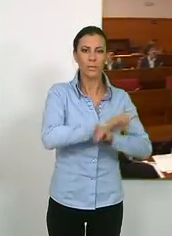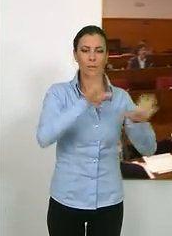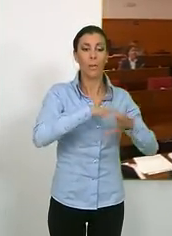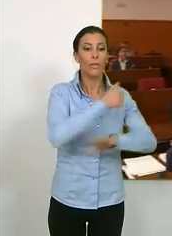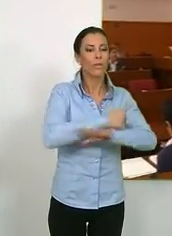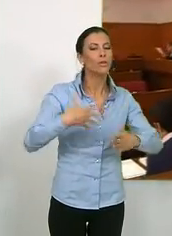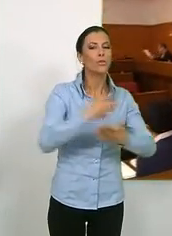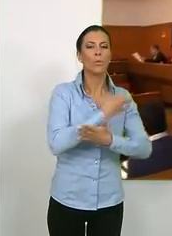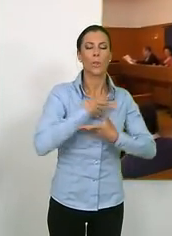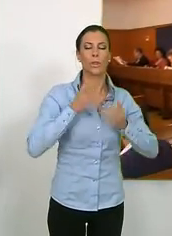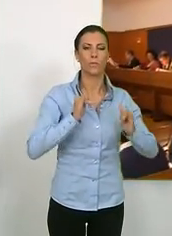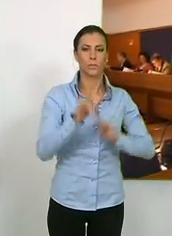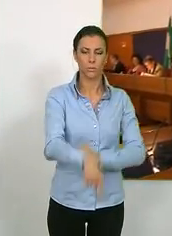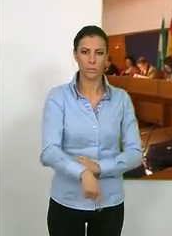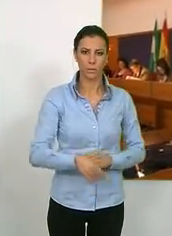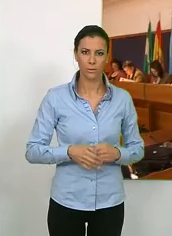disfrutarlos.